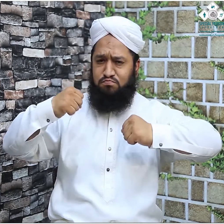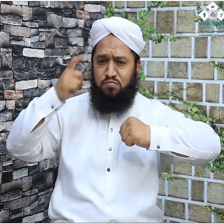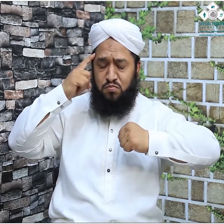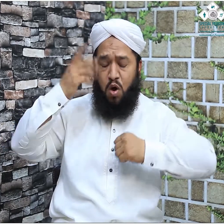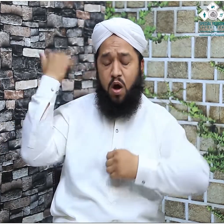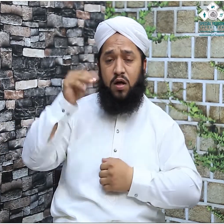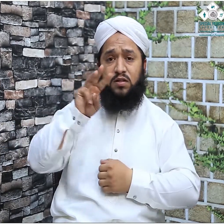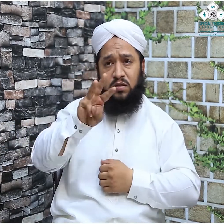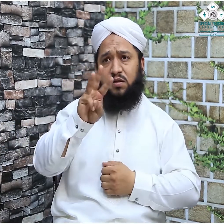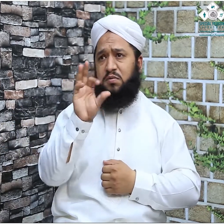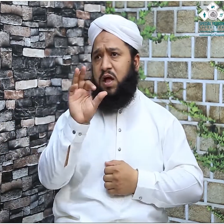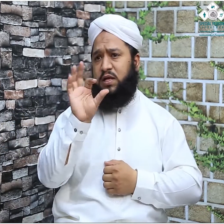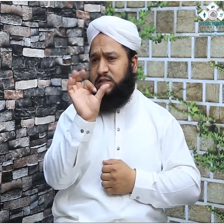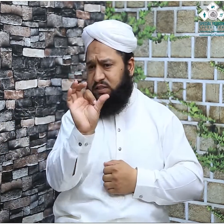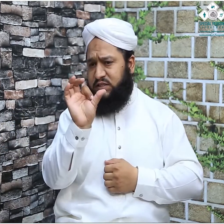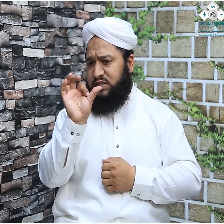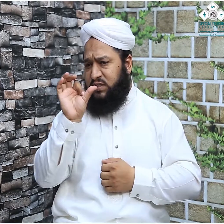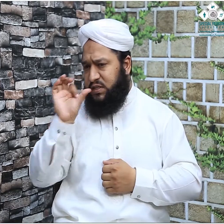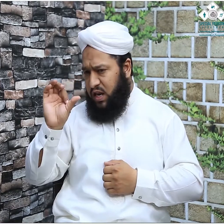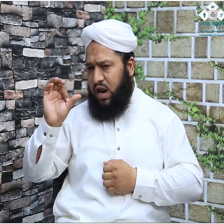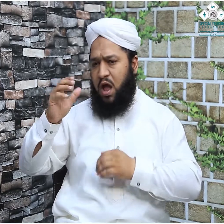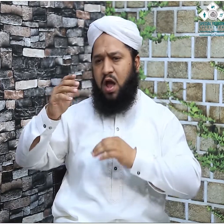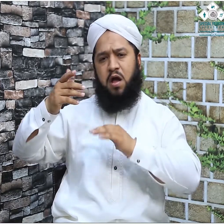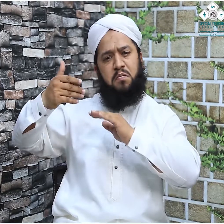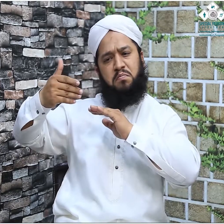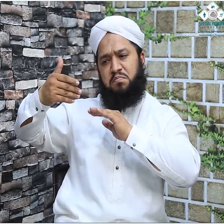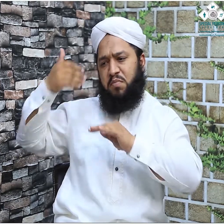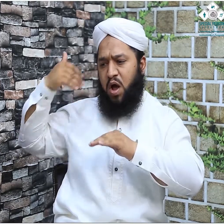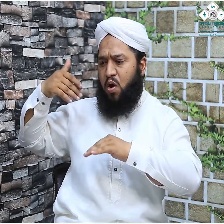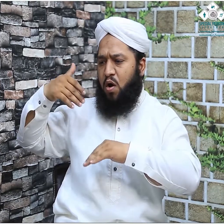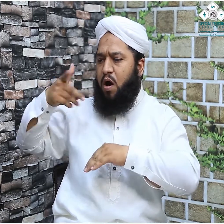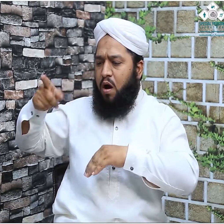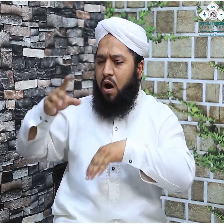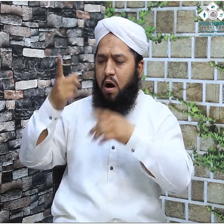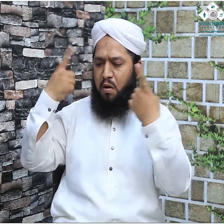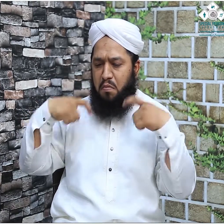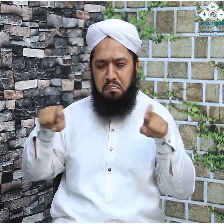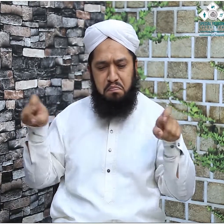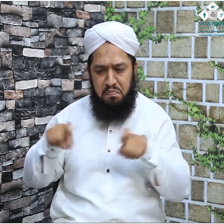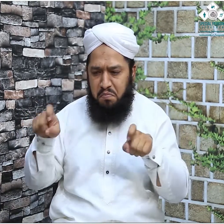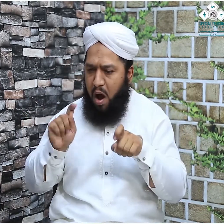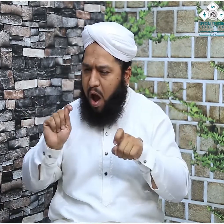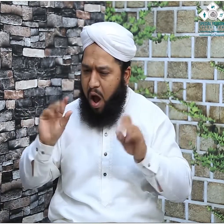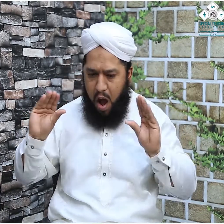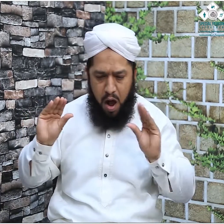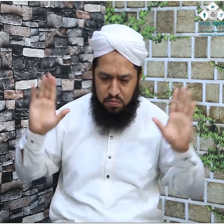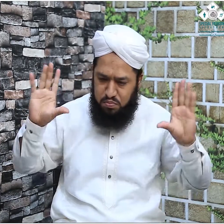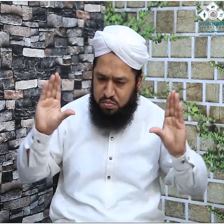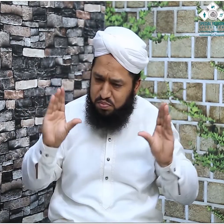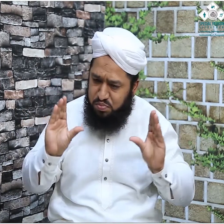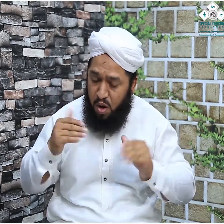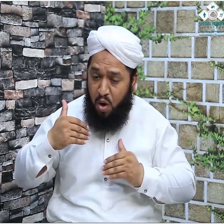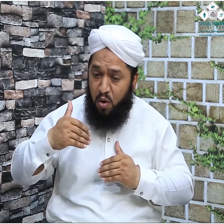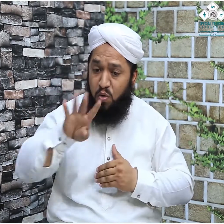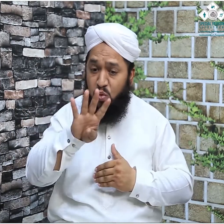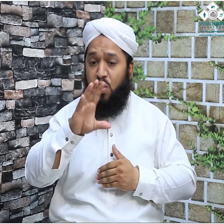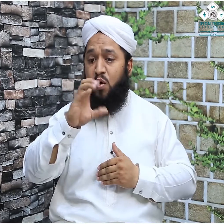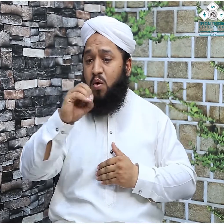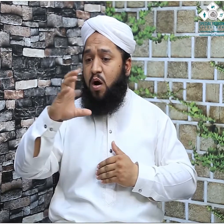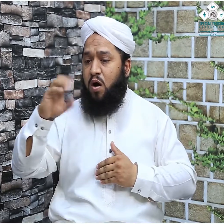فور ہنڈرن سنہ حجری سے پہلے ان کا نام و نشان ختم ہو گیا ان کی تعلیمات اور ان کی اقائد جو ان کی بلیفز تھے وہ بہت خراب